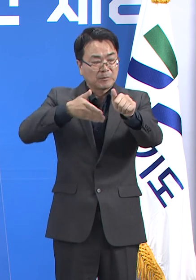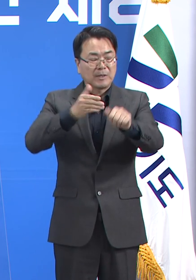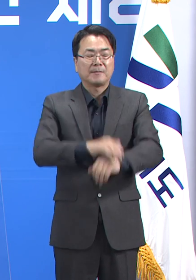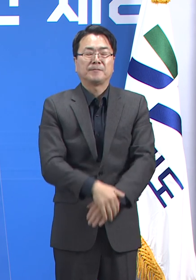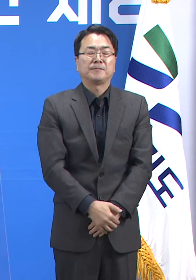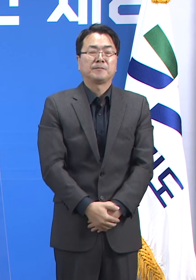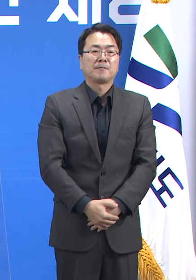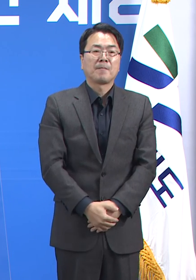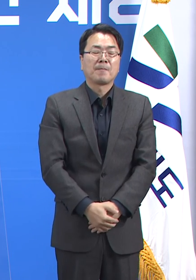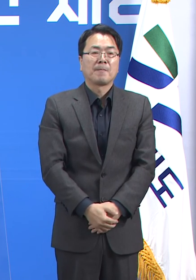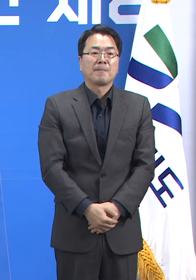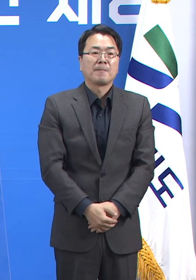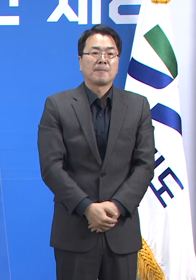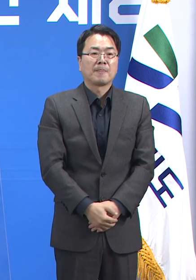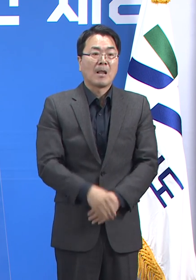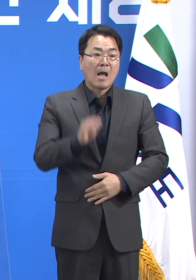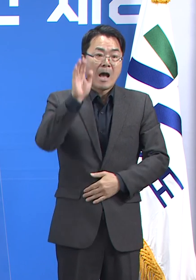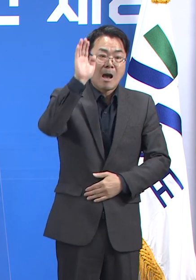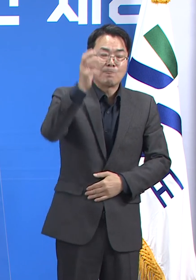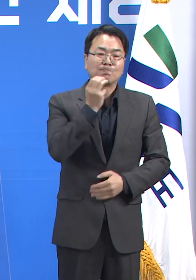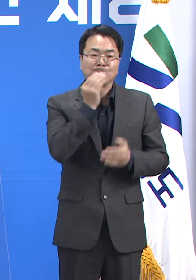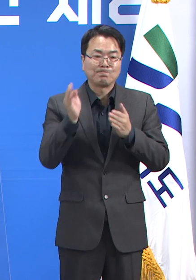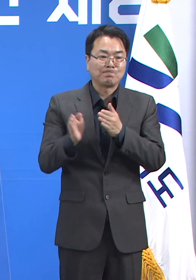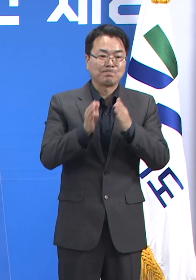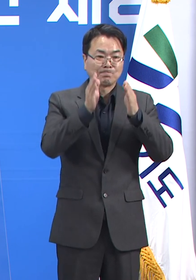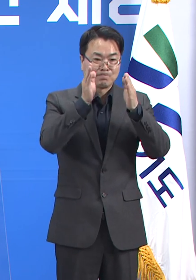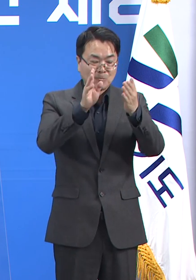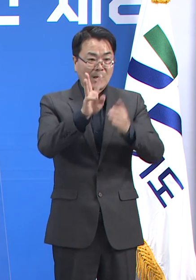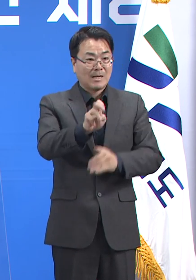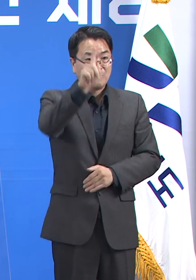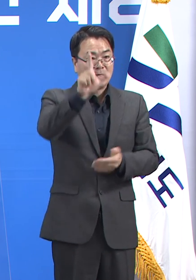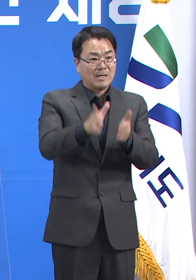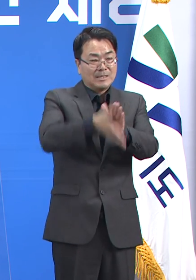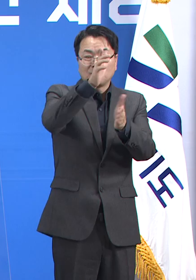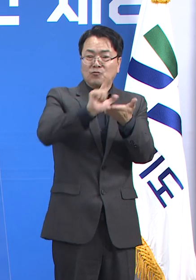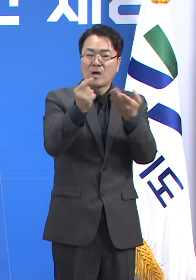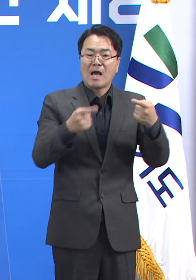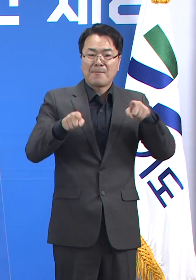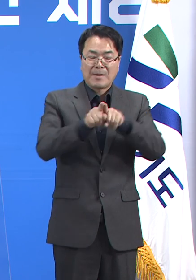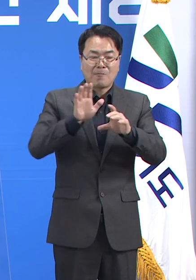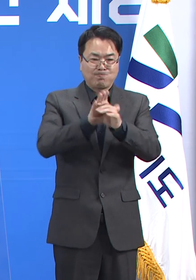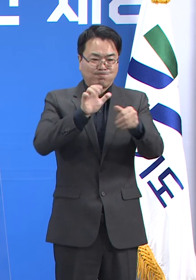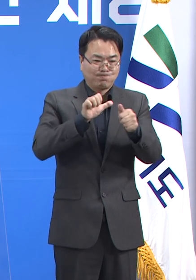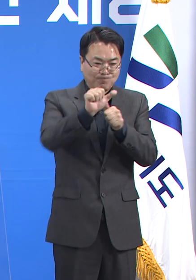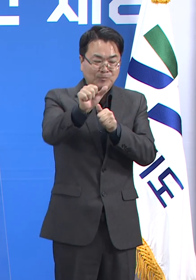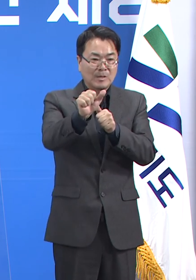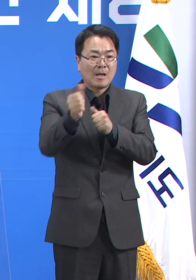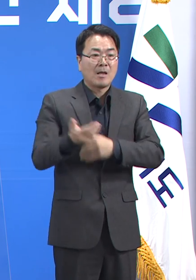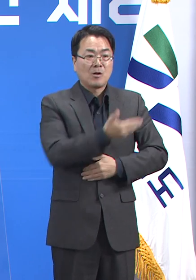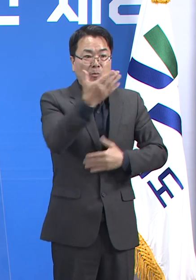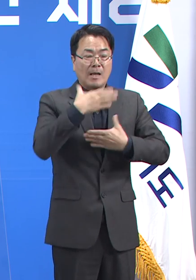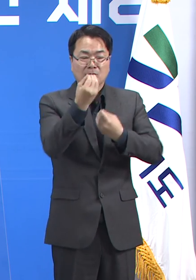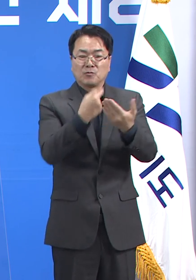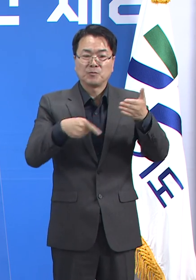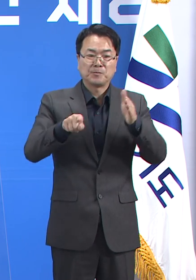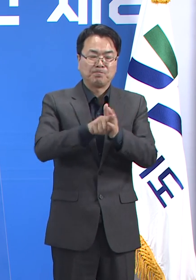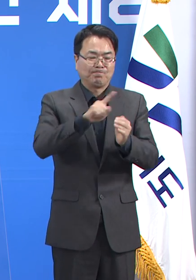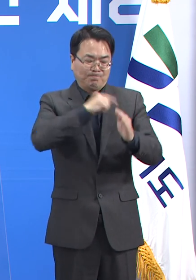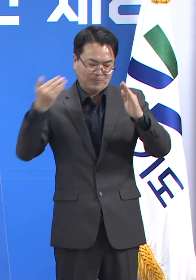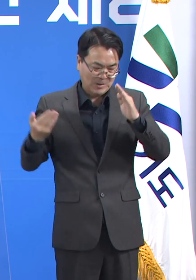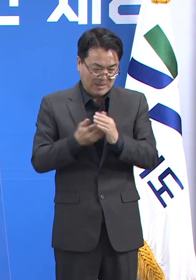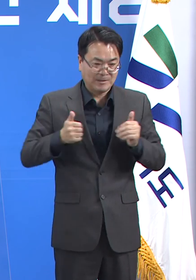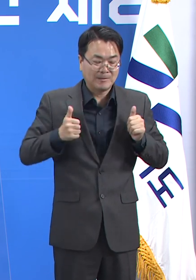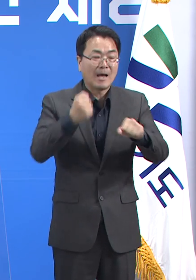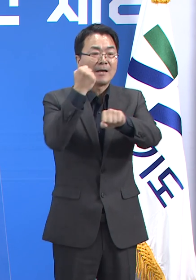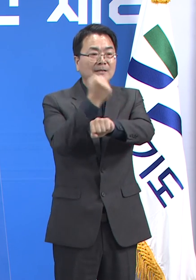부탁드립니다. 앞으로 경기도는 31개 시군과 함께 코로나19 극복과 도민의 안전을 위해서 최선을